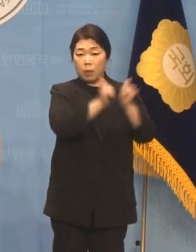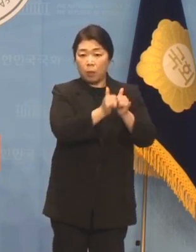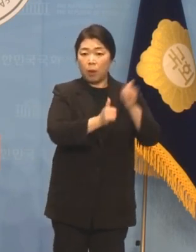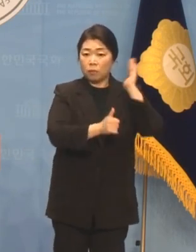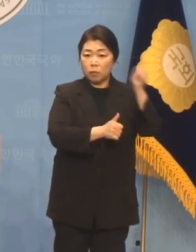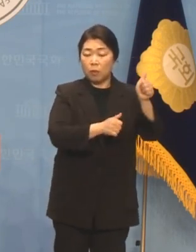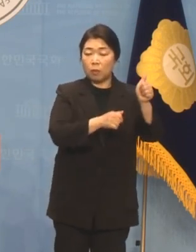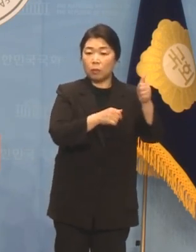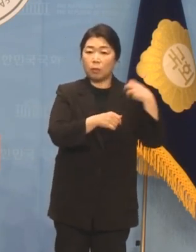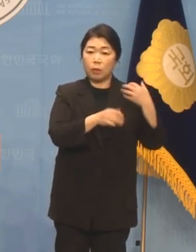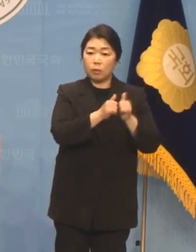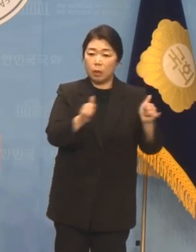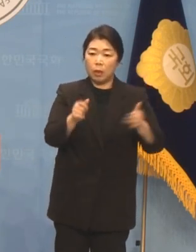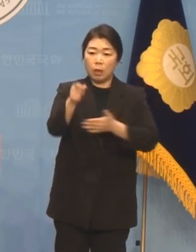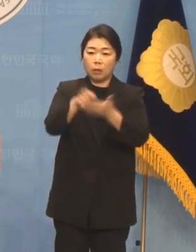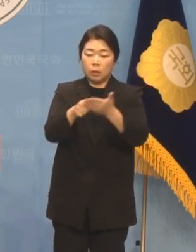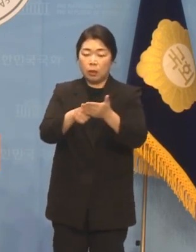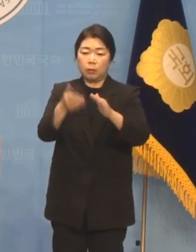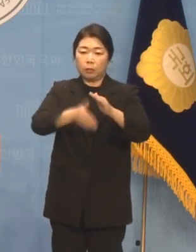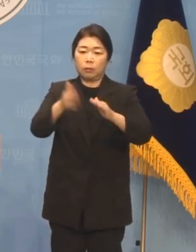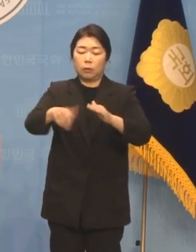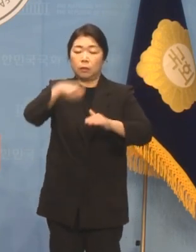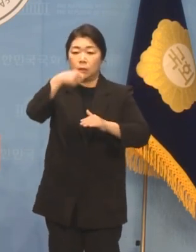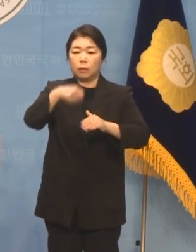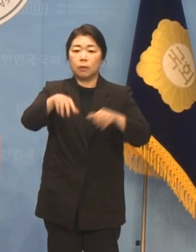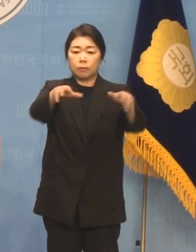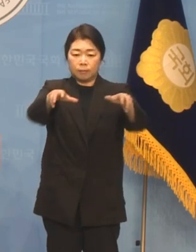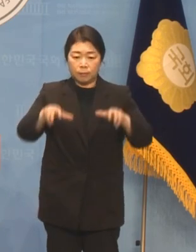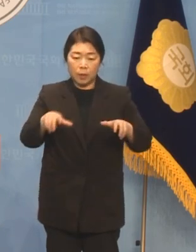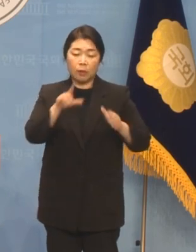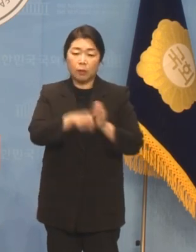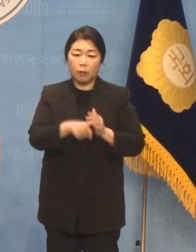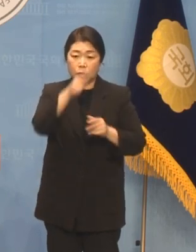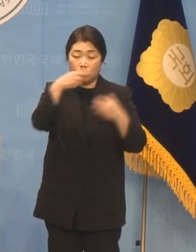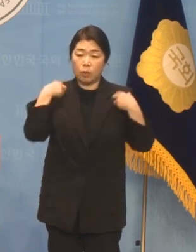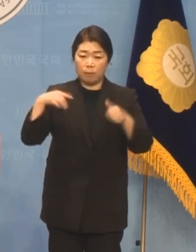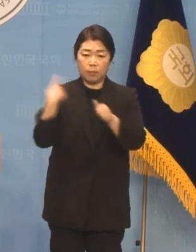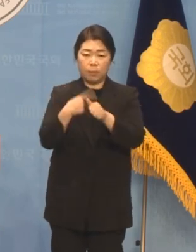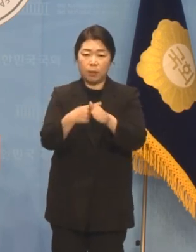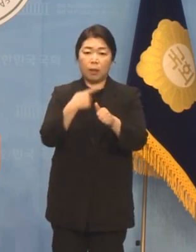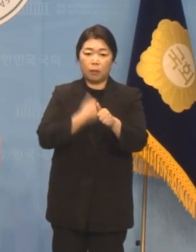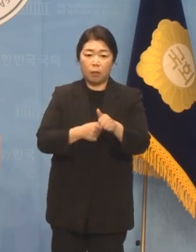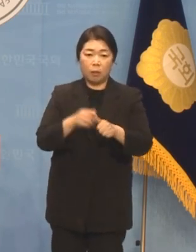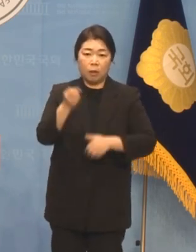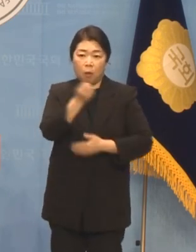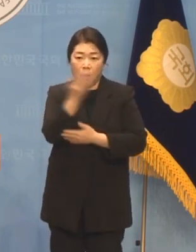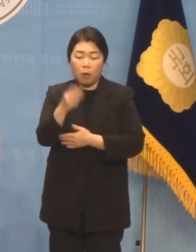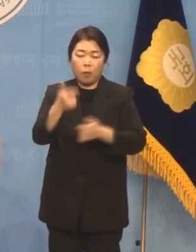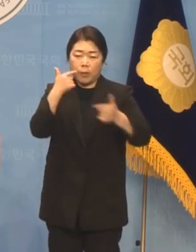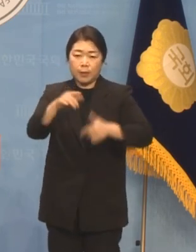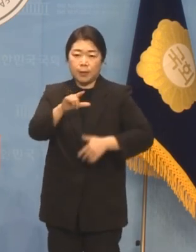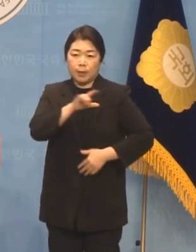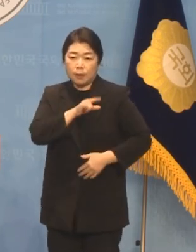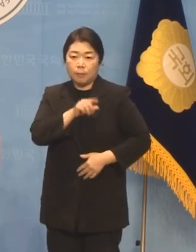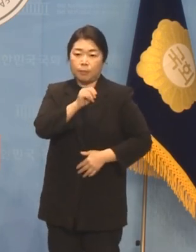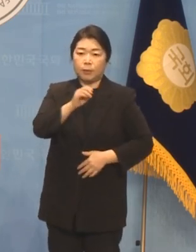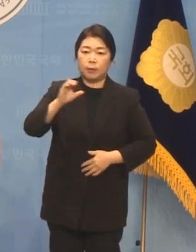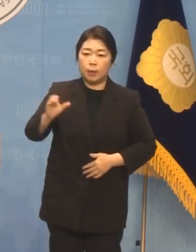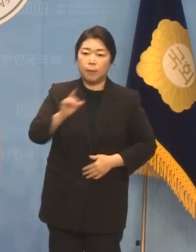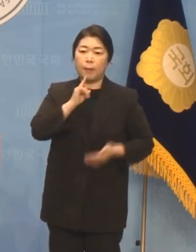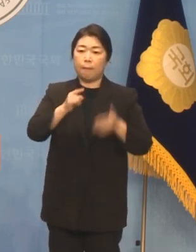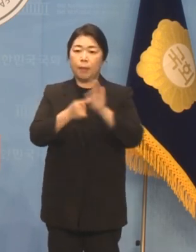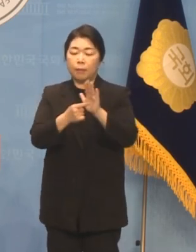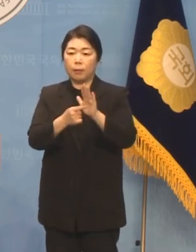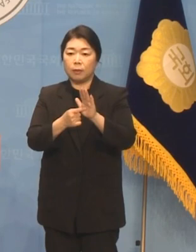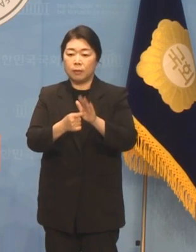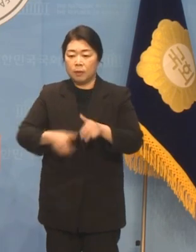기자들과의 공개적인 식사 자리에서 정부의 비판적인 언론사를 정확히 호명하며 허벅지에